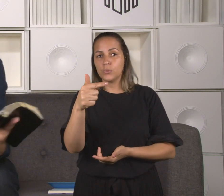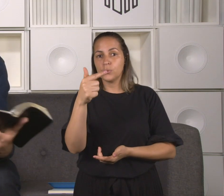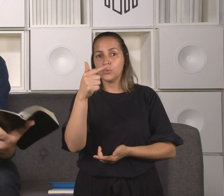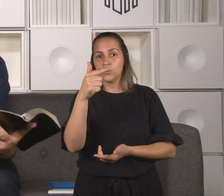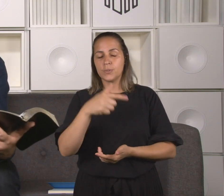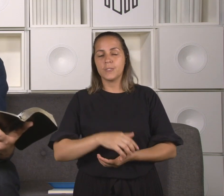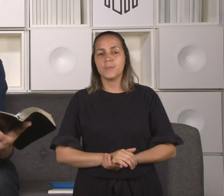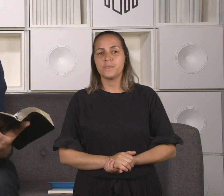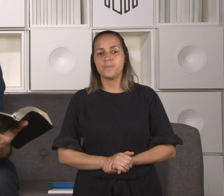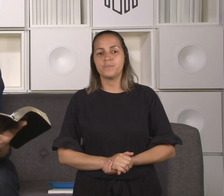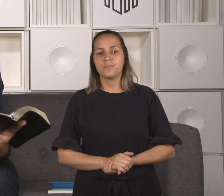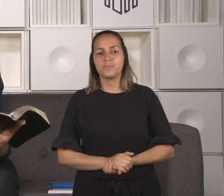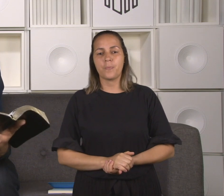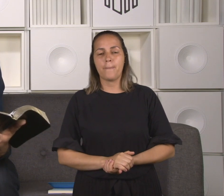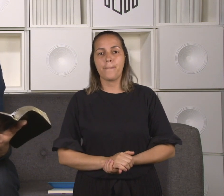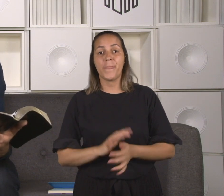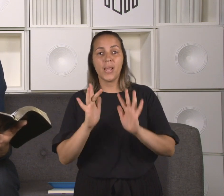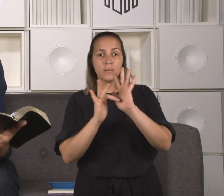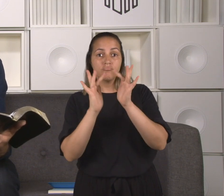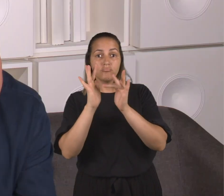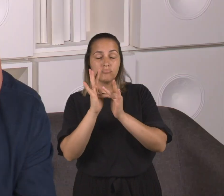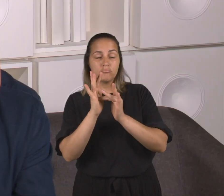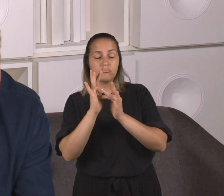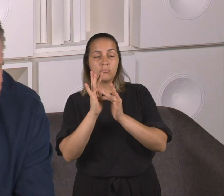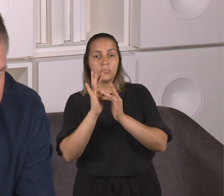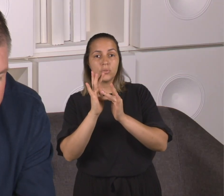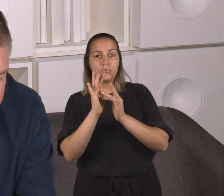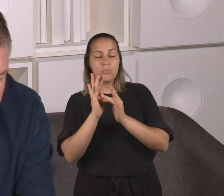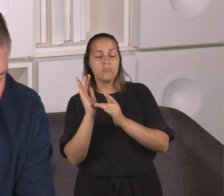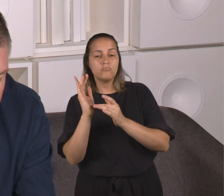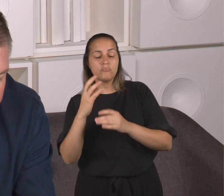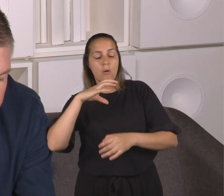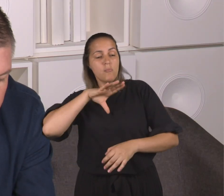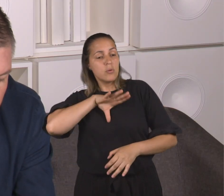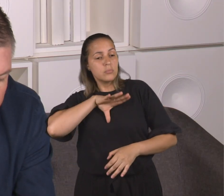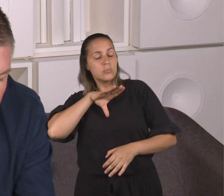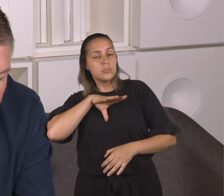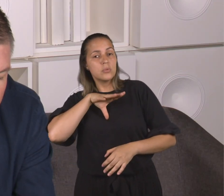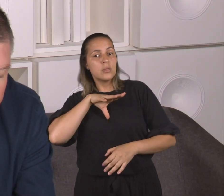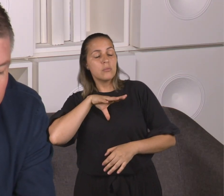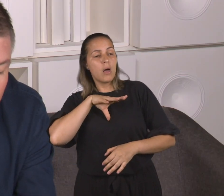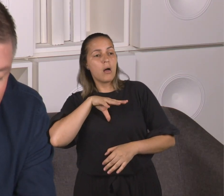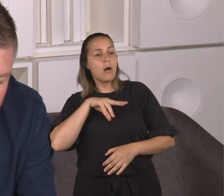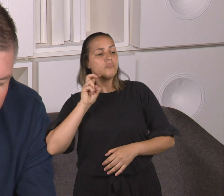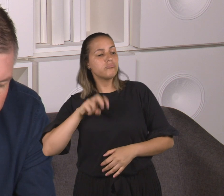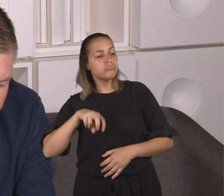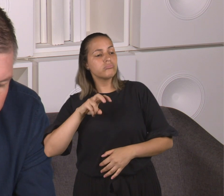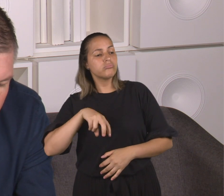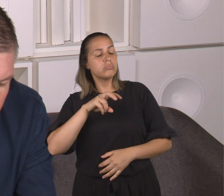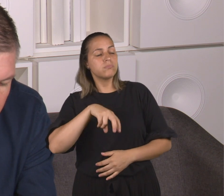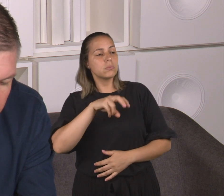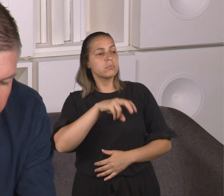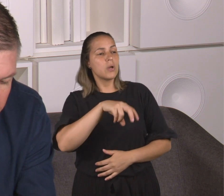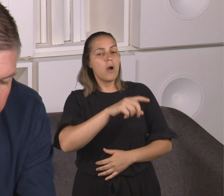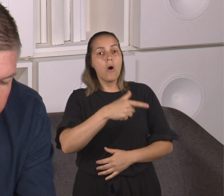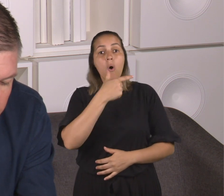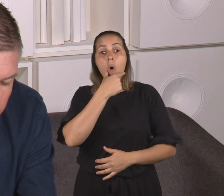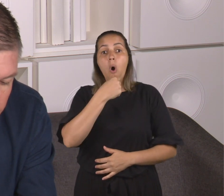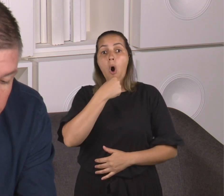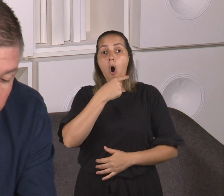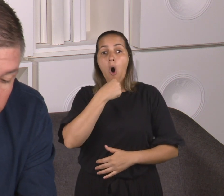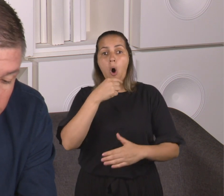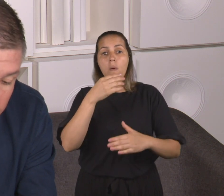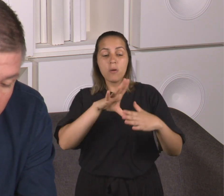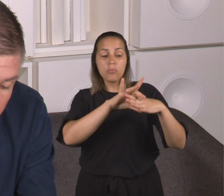que diz assim, Estando Jesus numa das cidades, passou um homem coberto de lepra. E quando viu